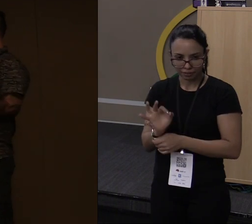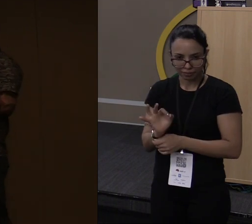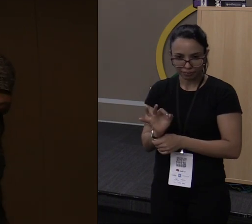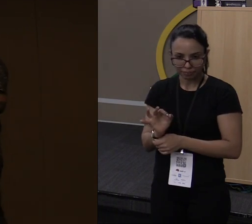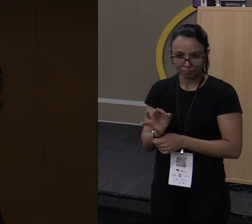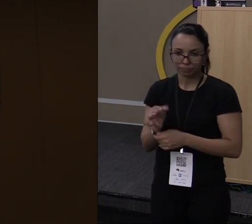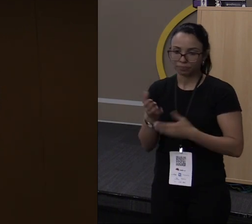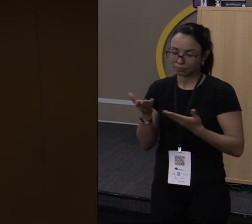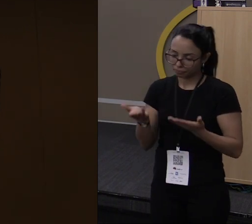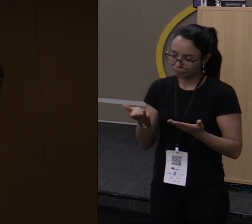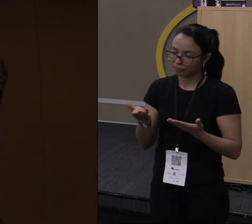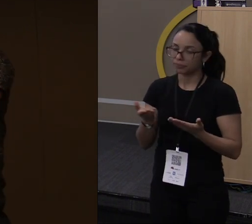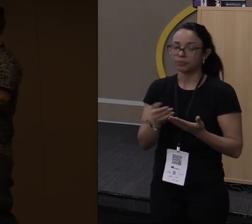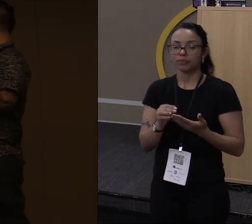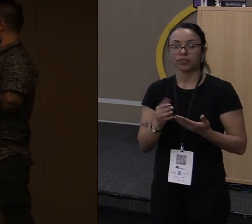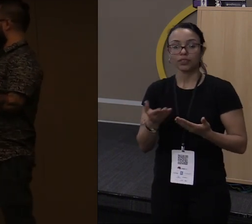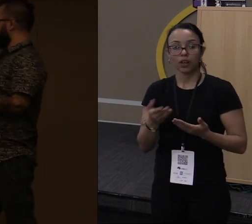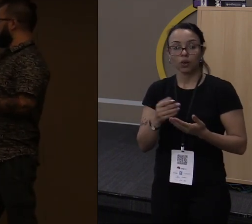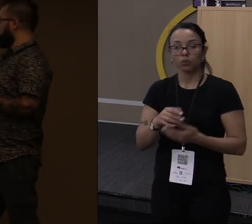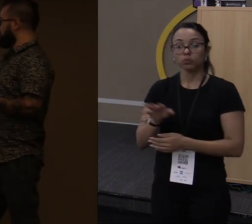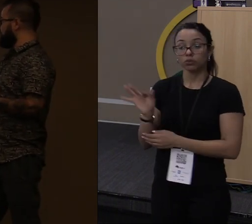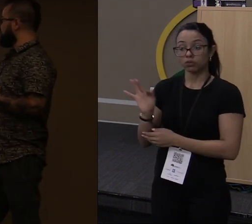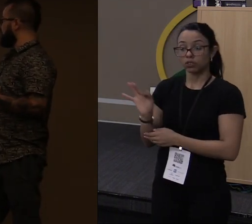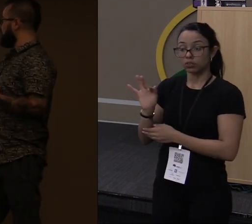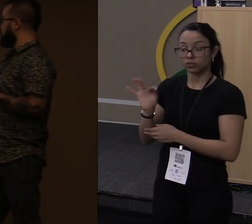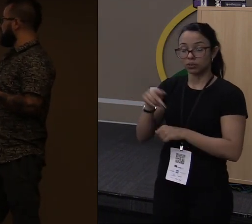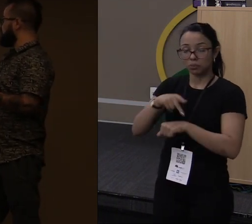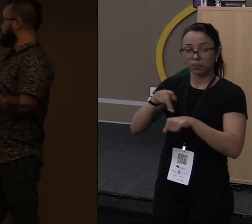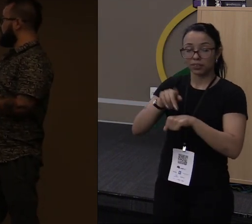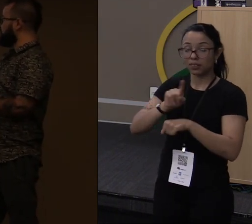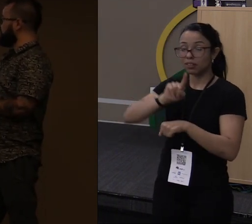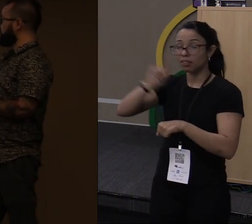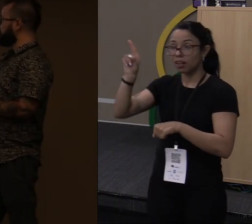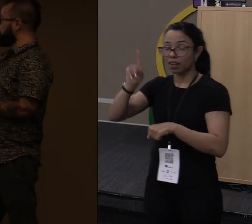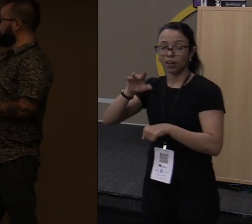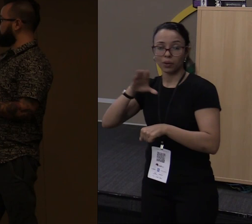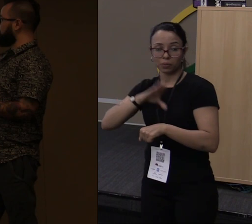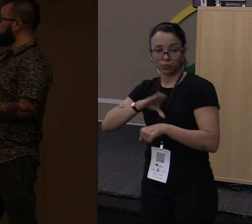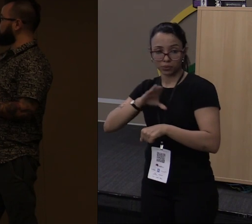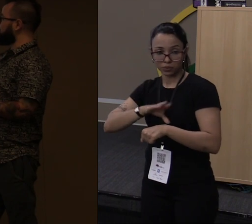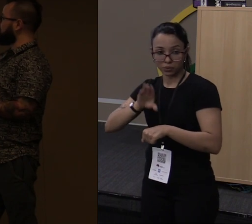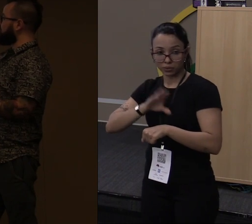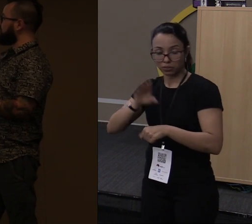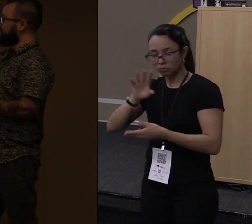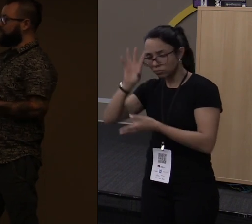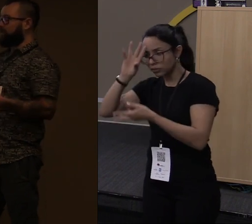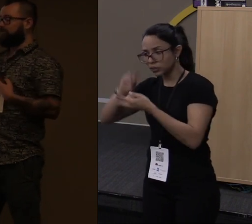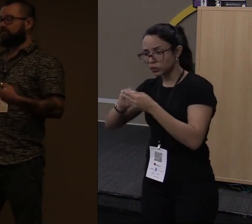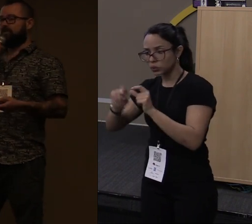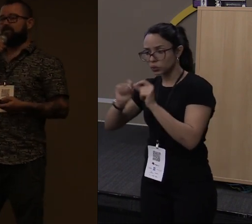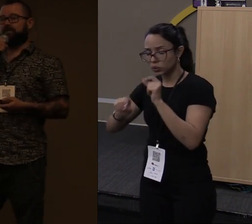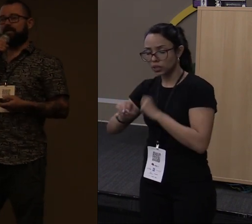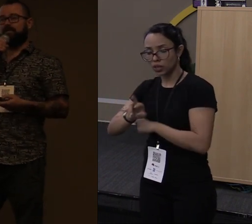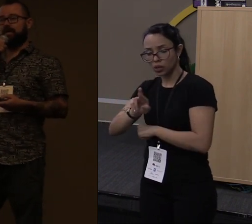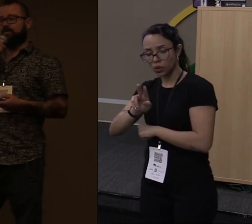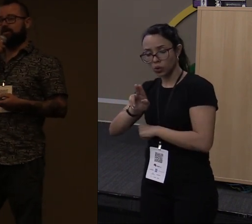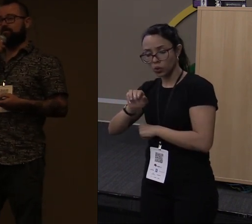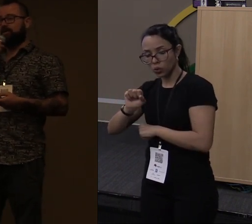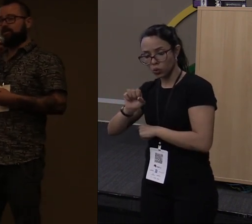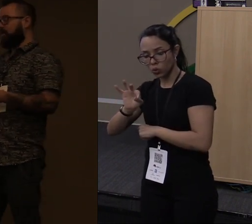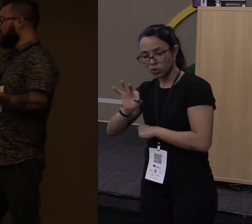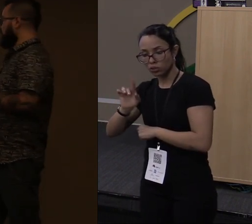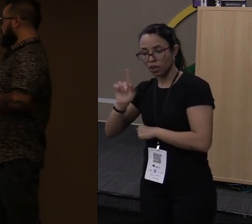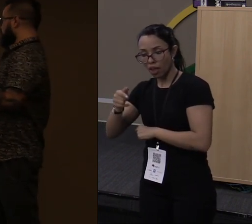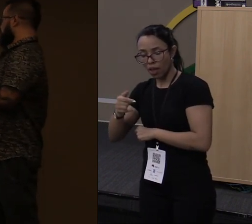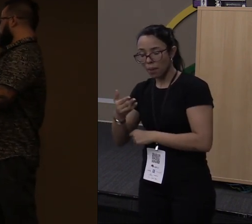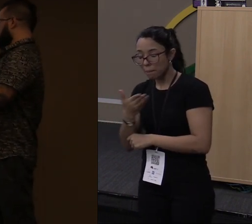E uma universidade de Portugal fez esse estudo e chegou à conclusão de que Rust é a linguagem que tem a melhor eficiência energética.